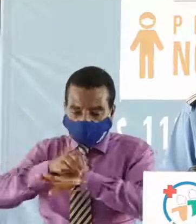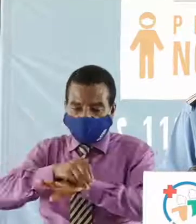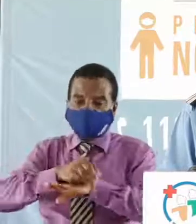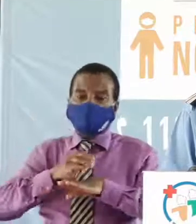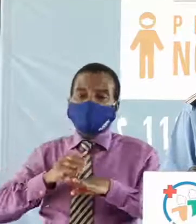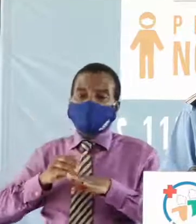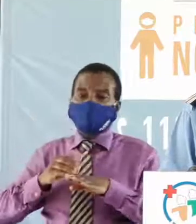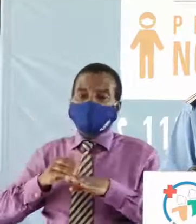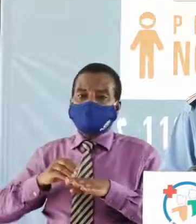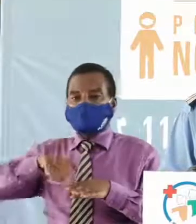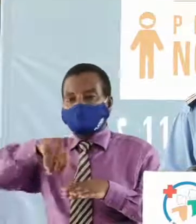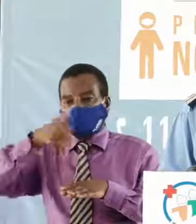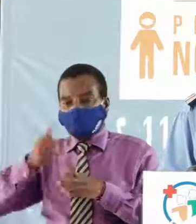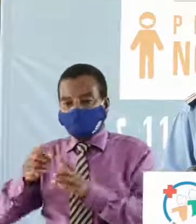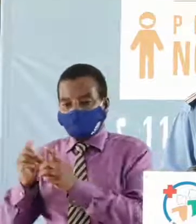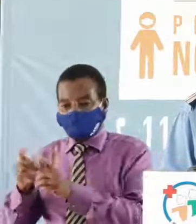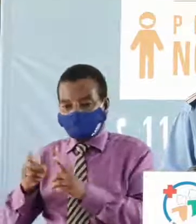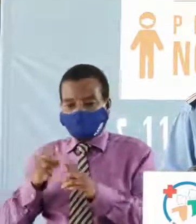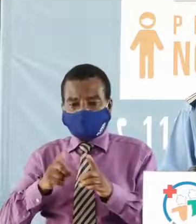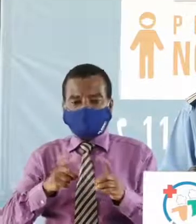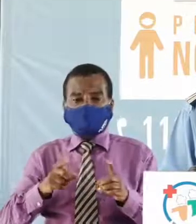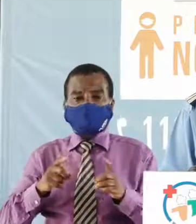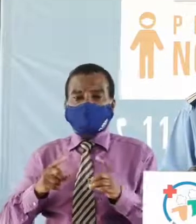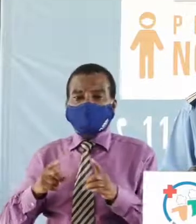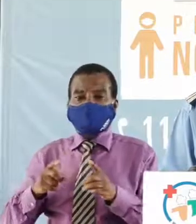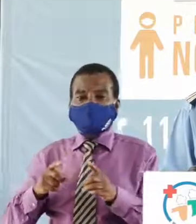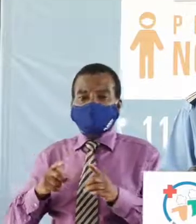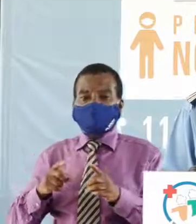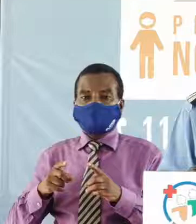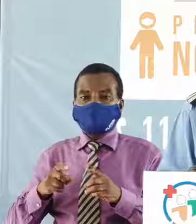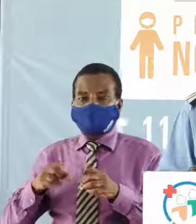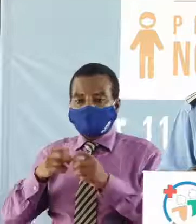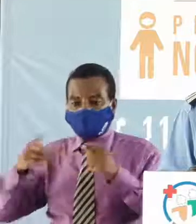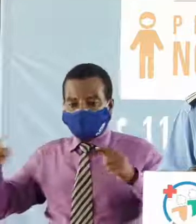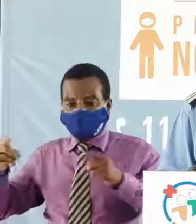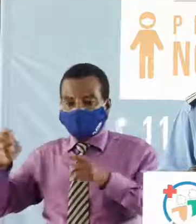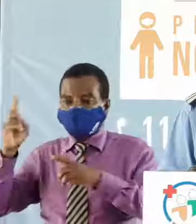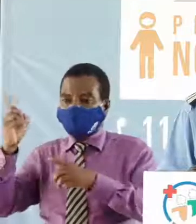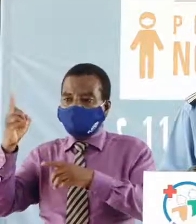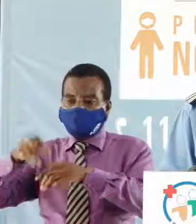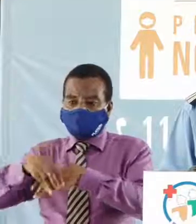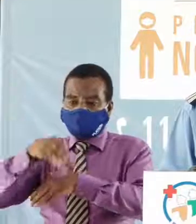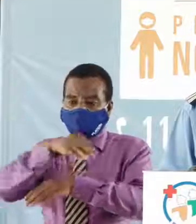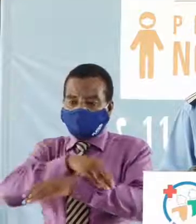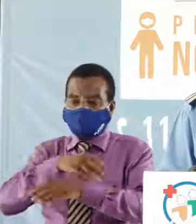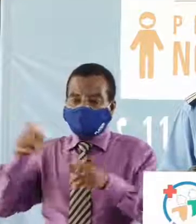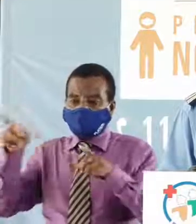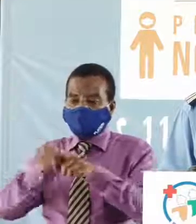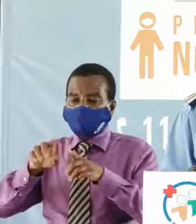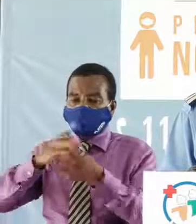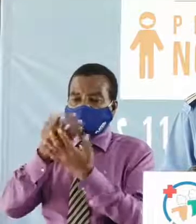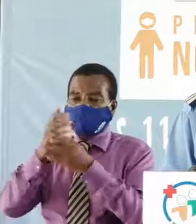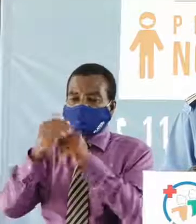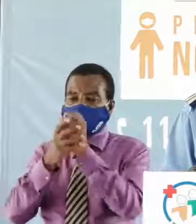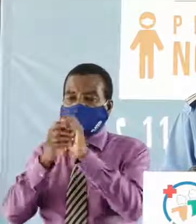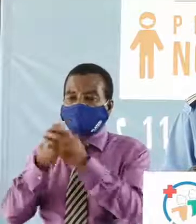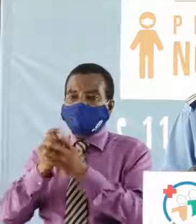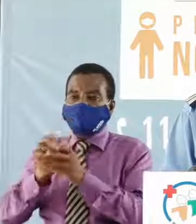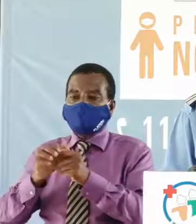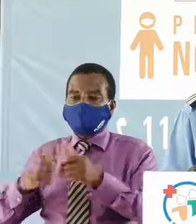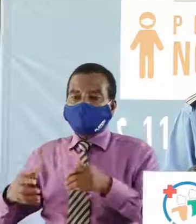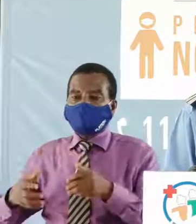et des autres mesures annexes, notamment la distanciation physique et même le lavant irrégulier des mains,